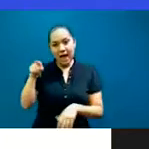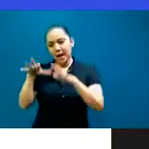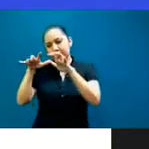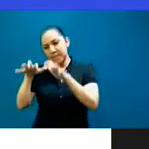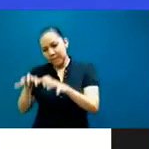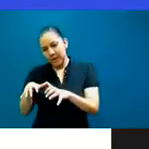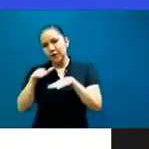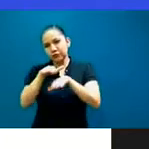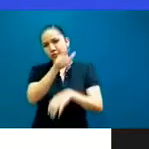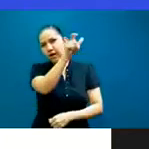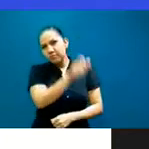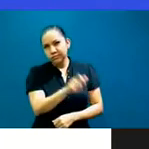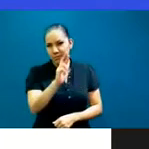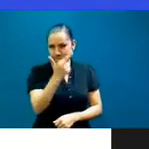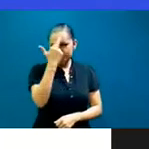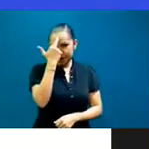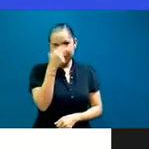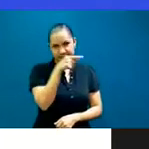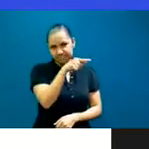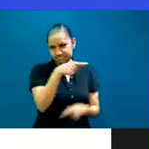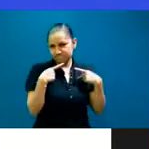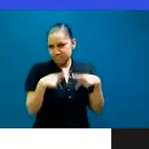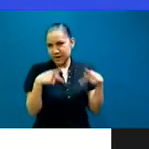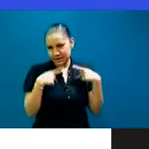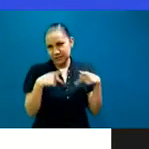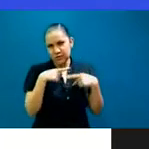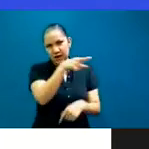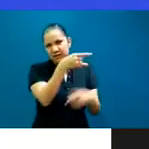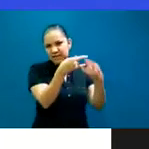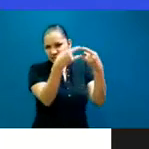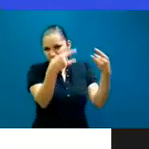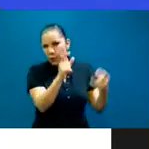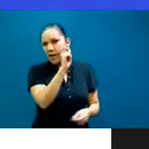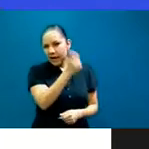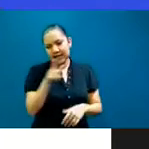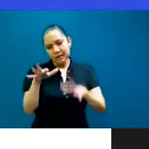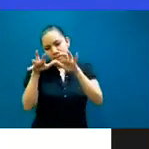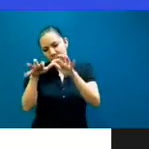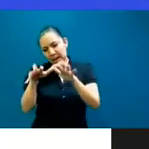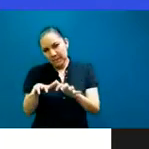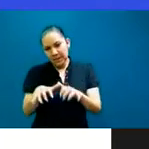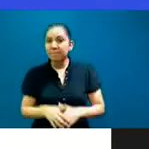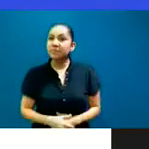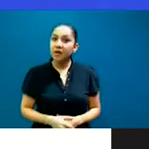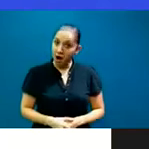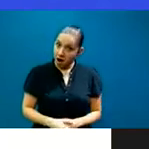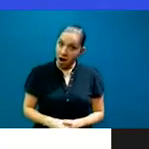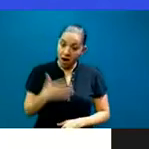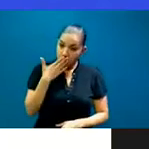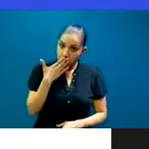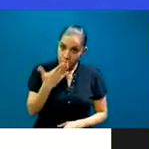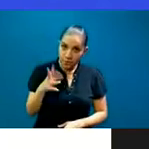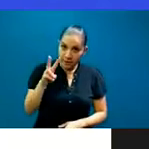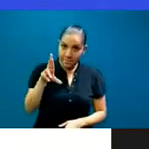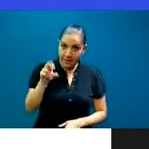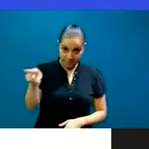poníamos su foto y un poco de la historia de esa persona. Pues Berito, justo como nos queda un minuto, lénos un pedacito